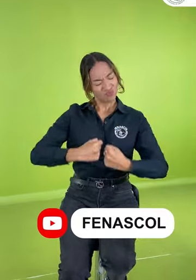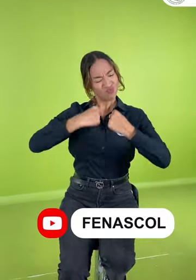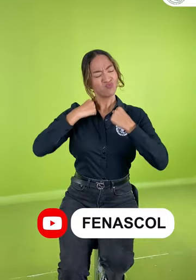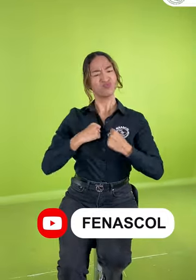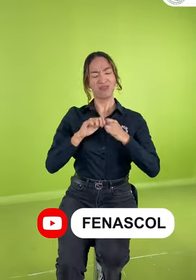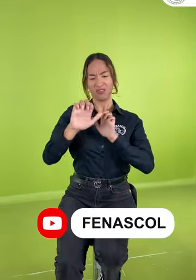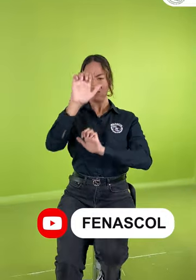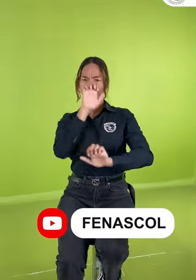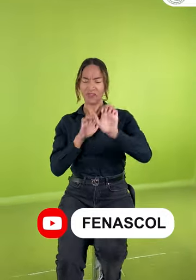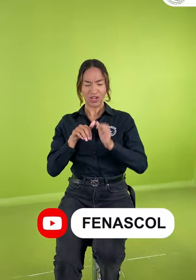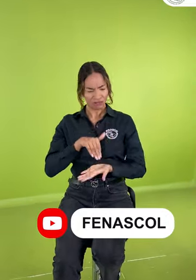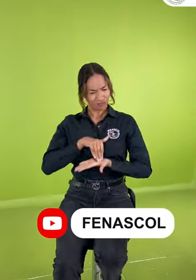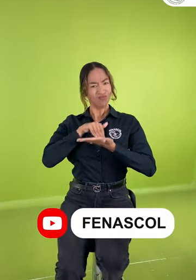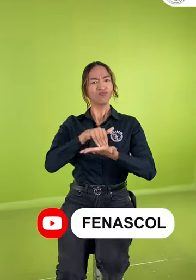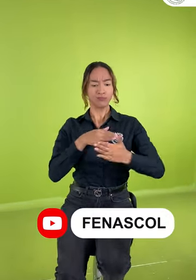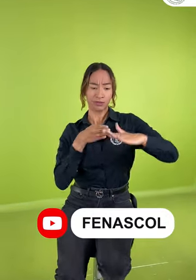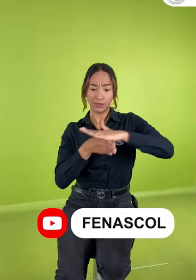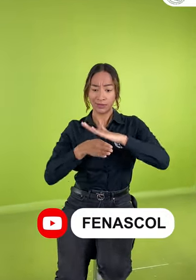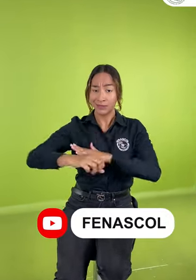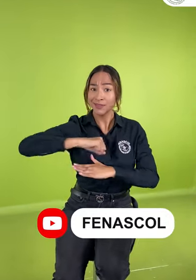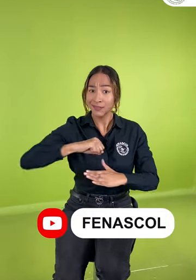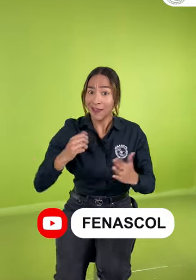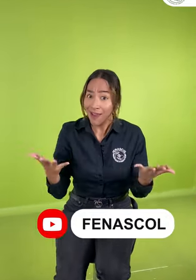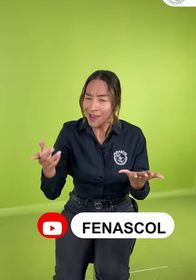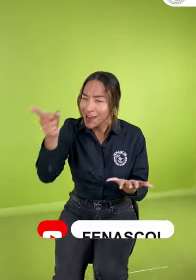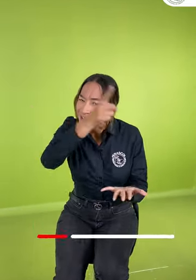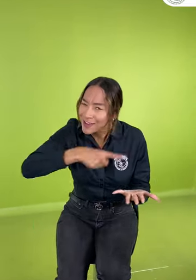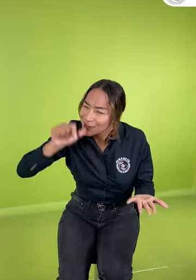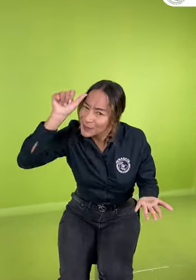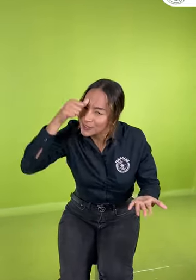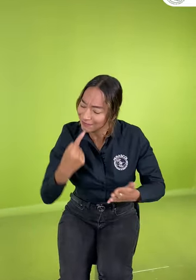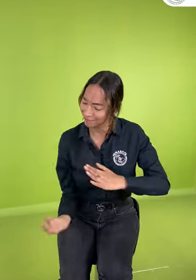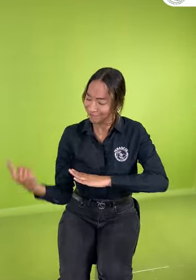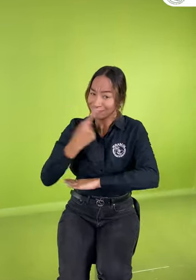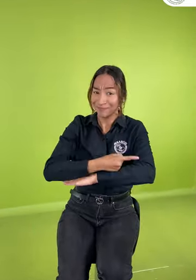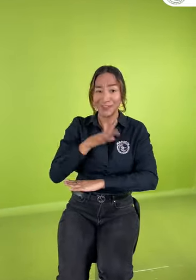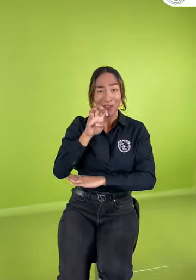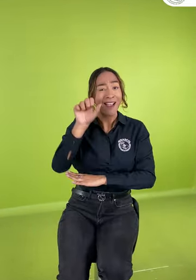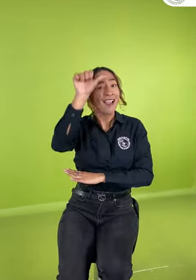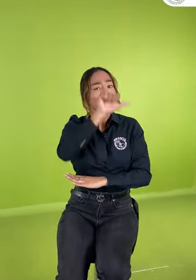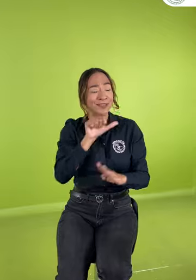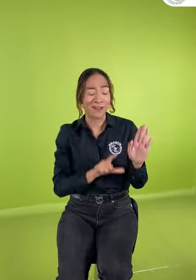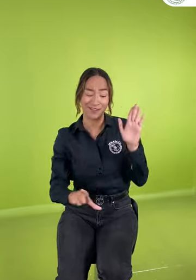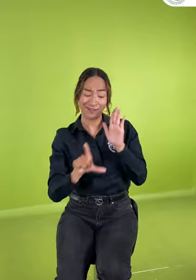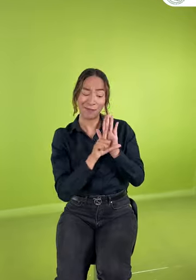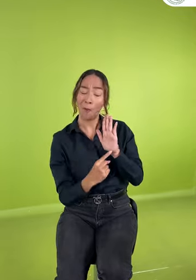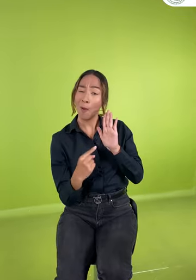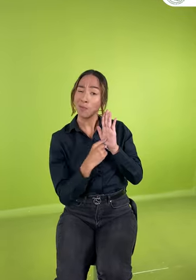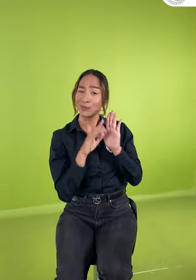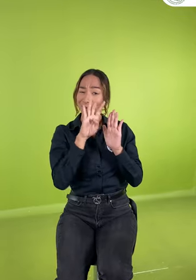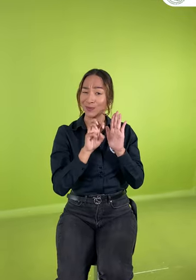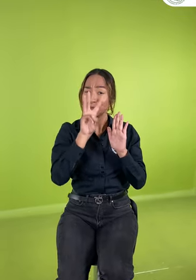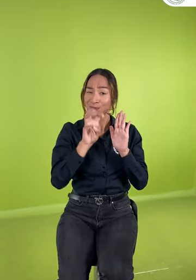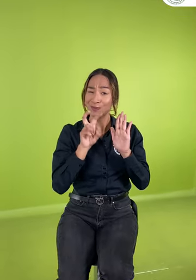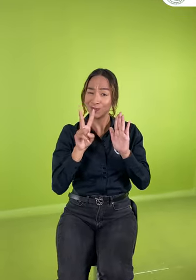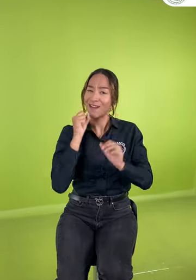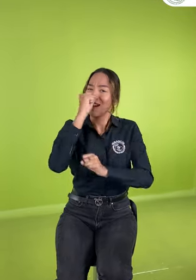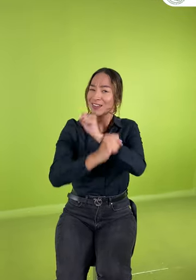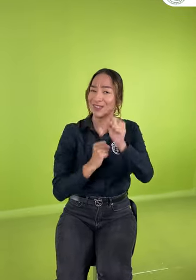defender y acceder a sus derechos. Recuerden esta fecha, pues el 9 de agosto del 2005 fue el día en que se